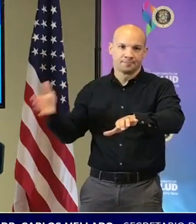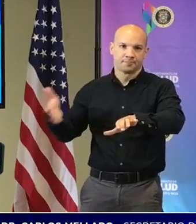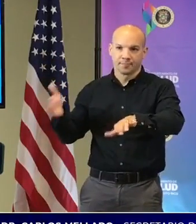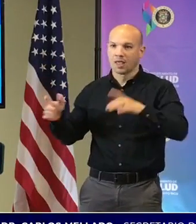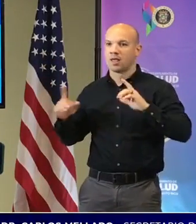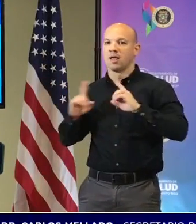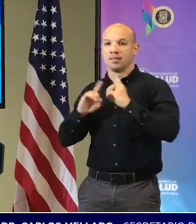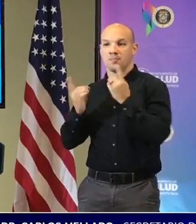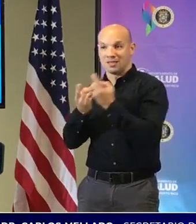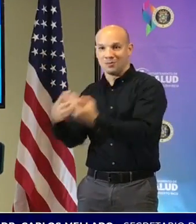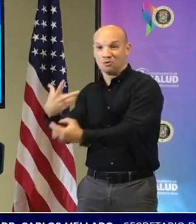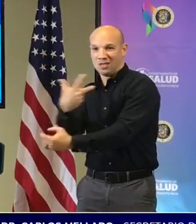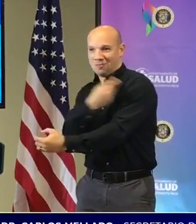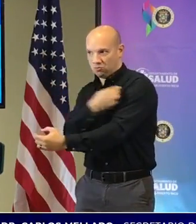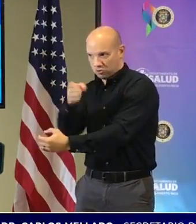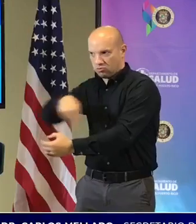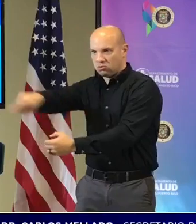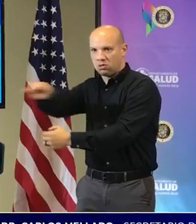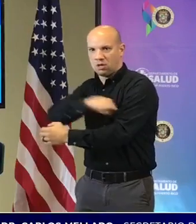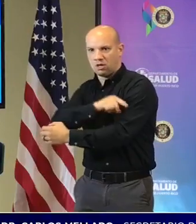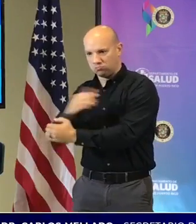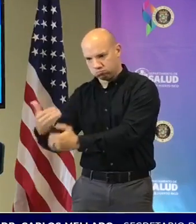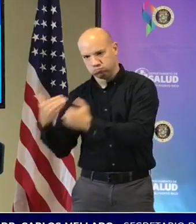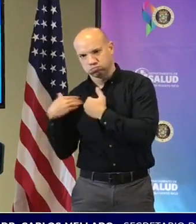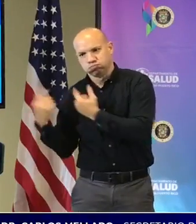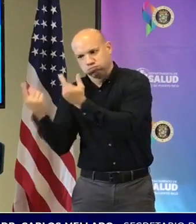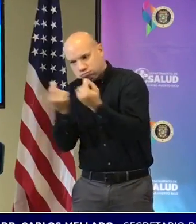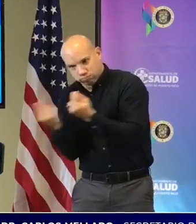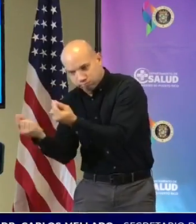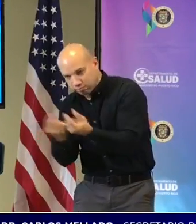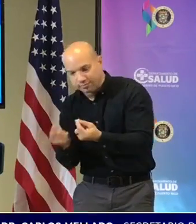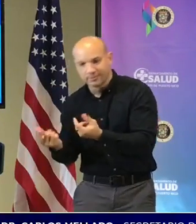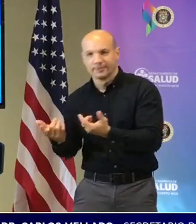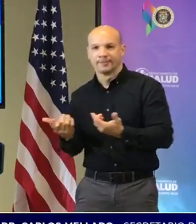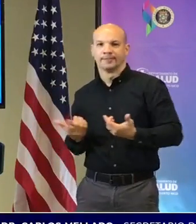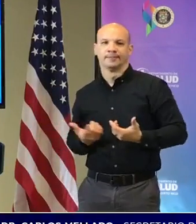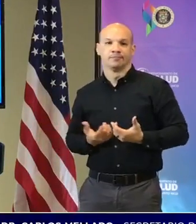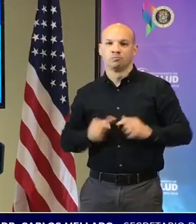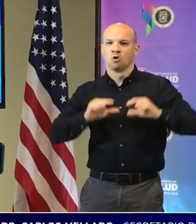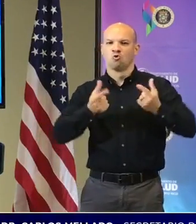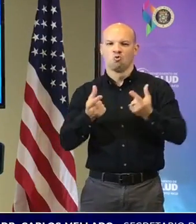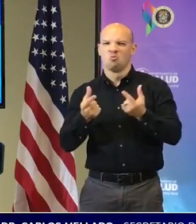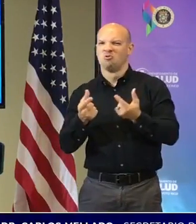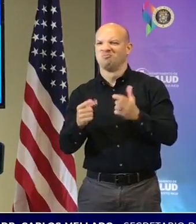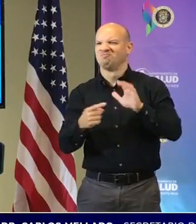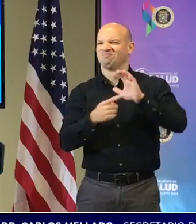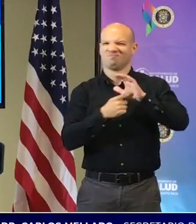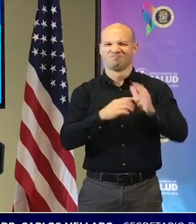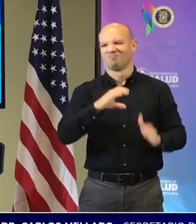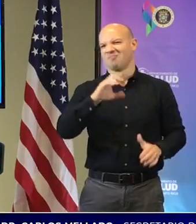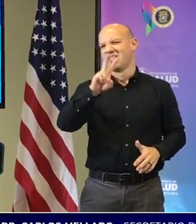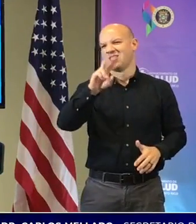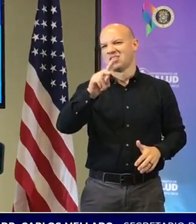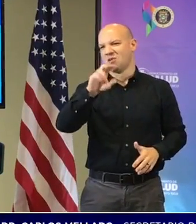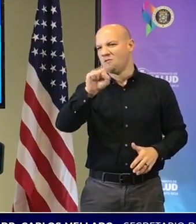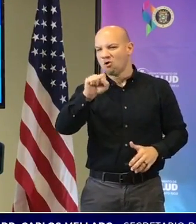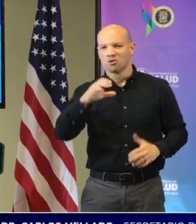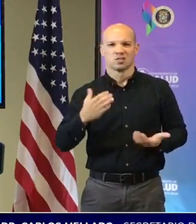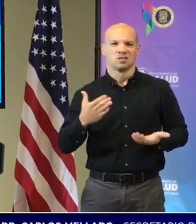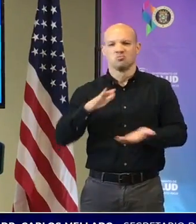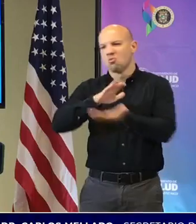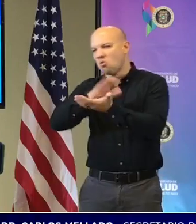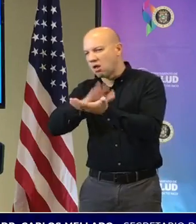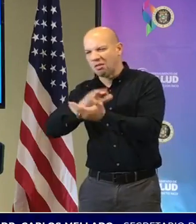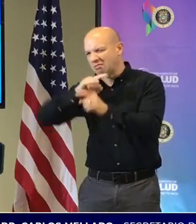departamento de vacunación por los grupos como Voces Colegio Avancina todas estas personas que han